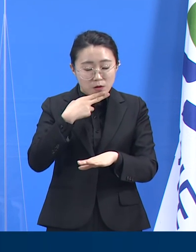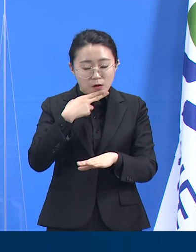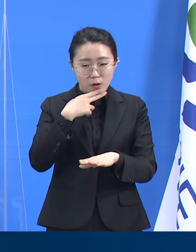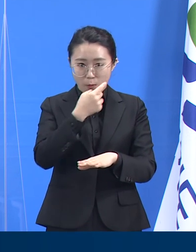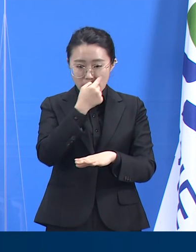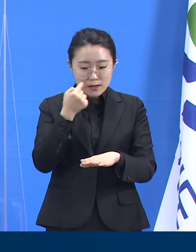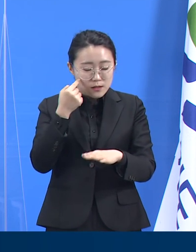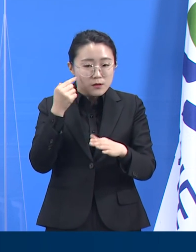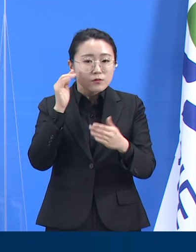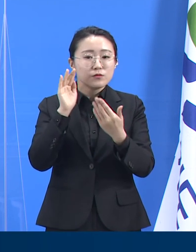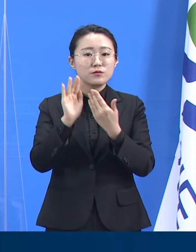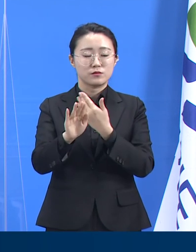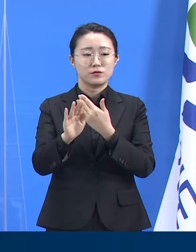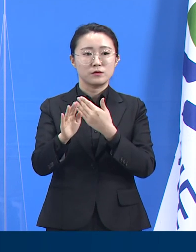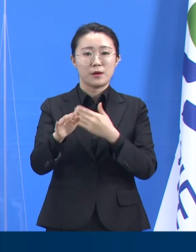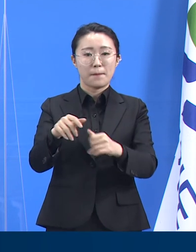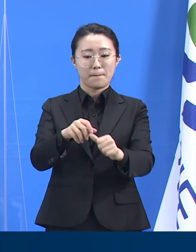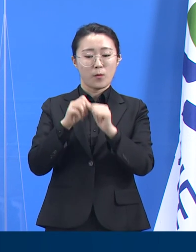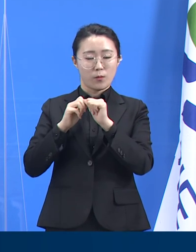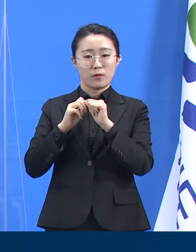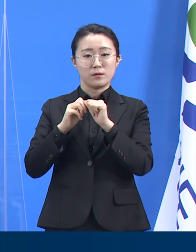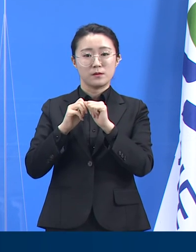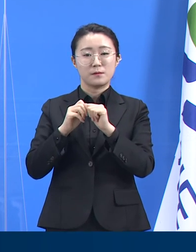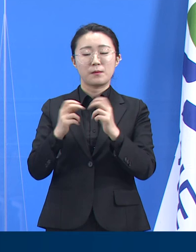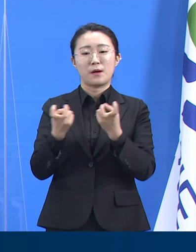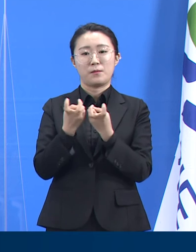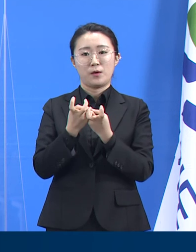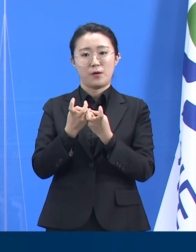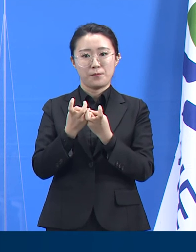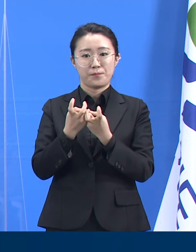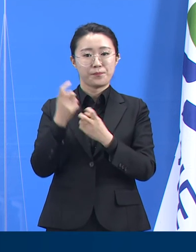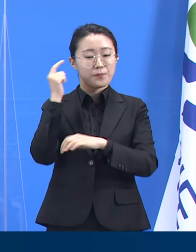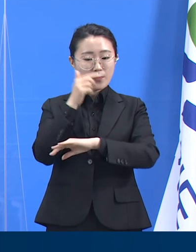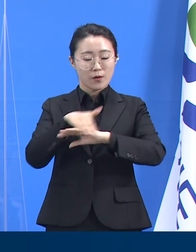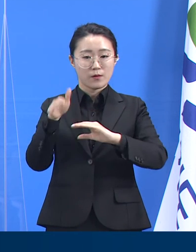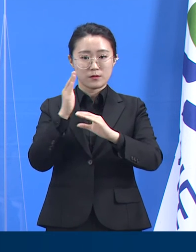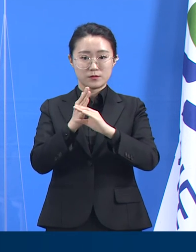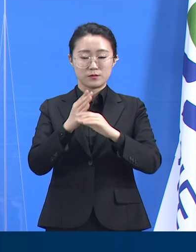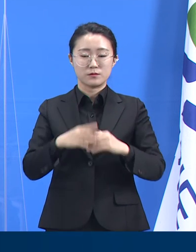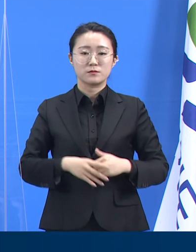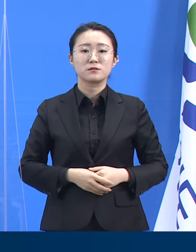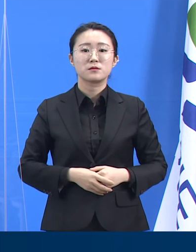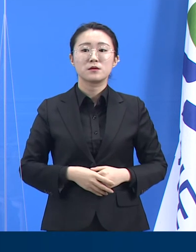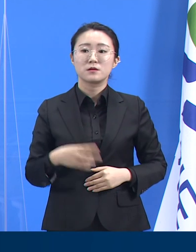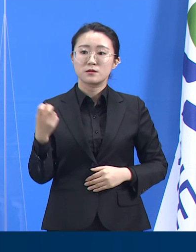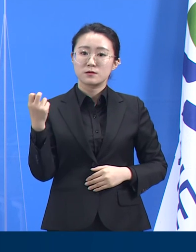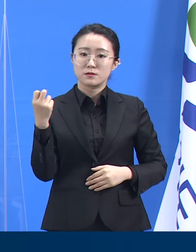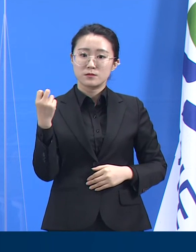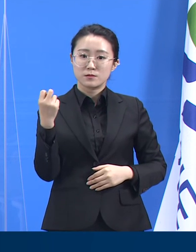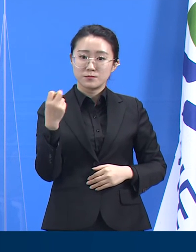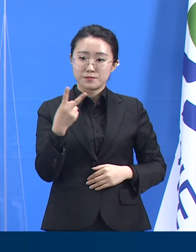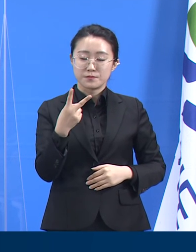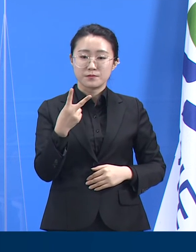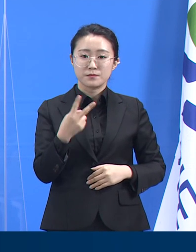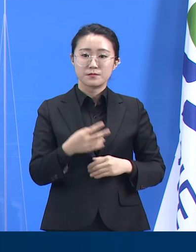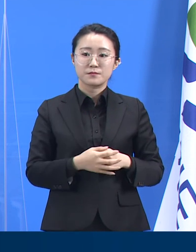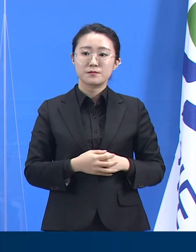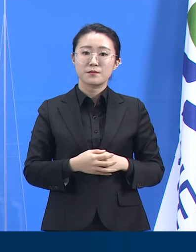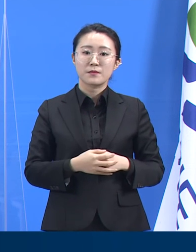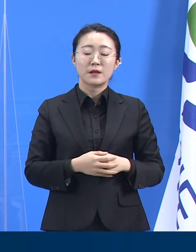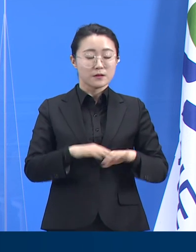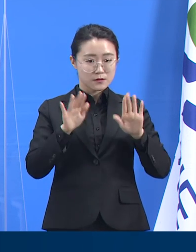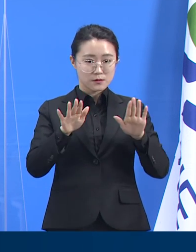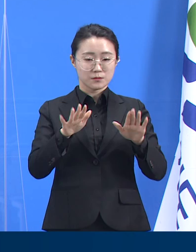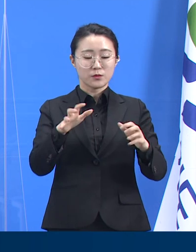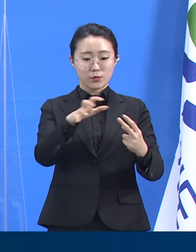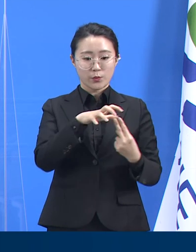구체적인 대상 범위가 아직 확정되진 않았지만 선제적 주기 검사 방법도 확대합니다. 현재는